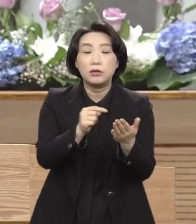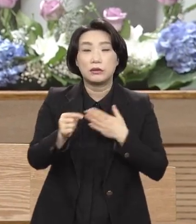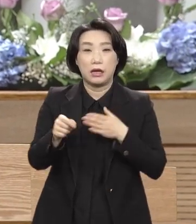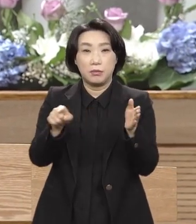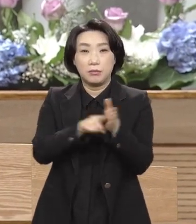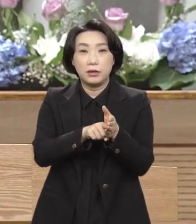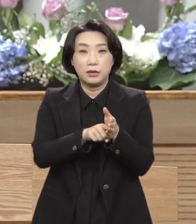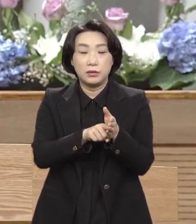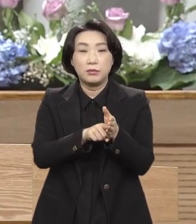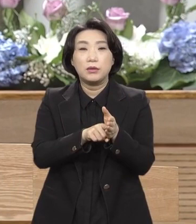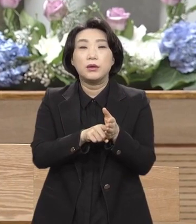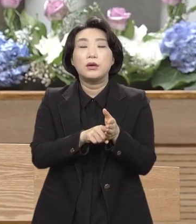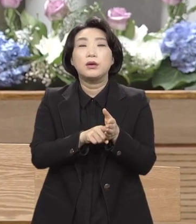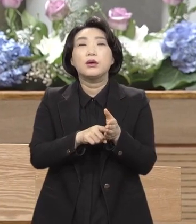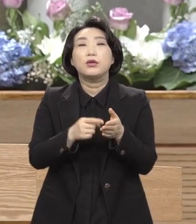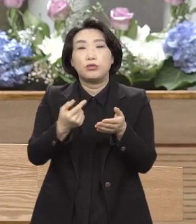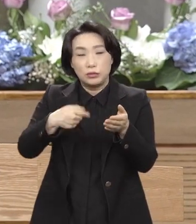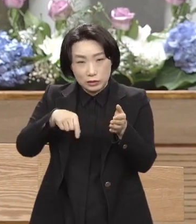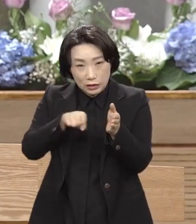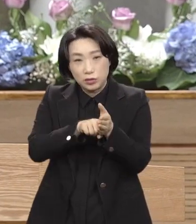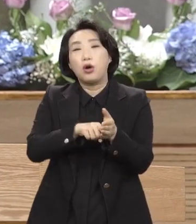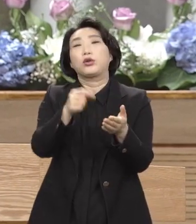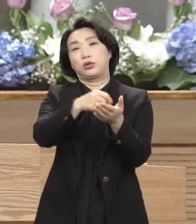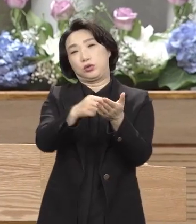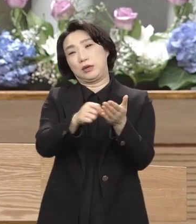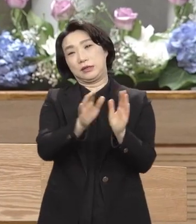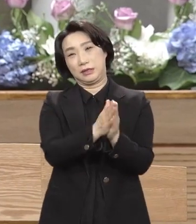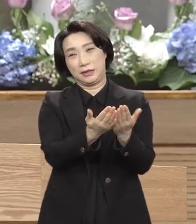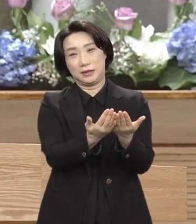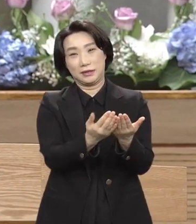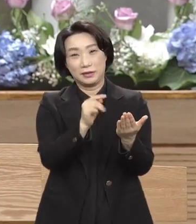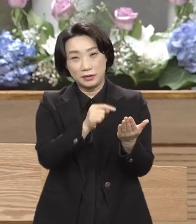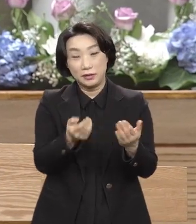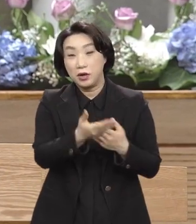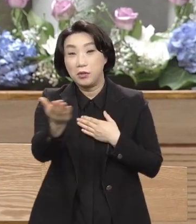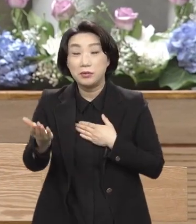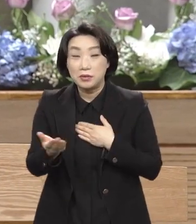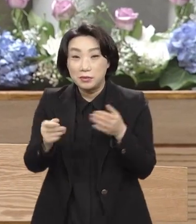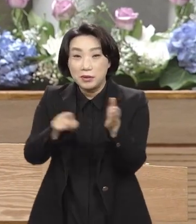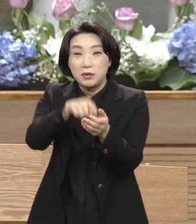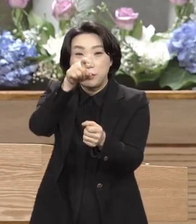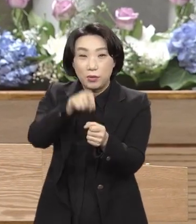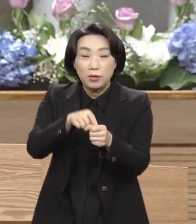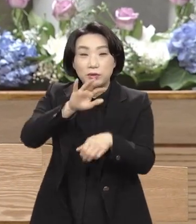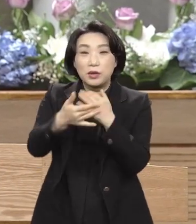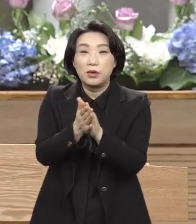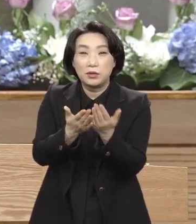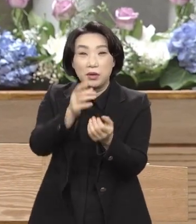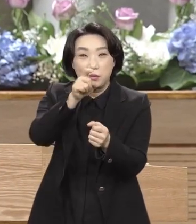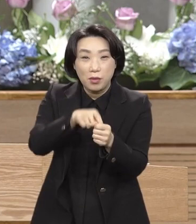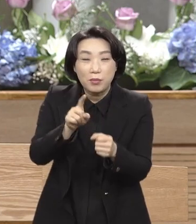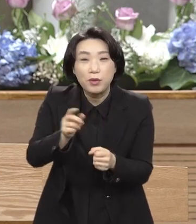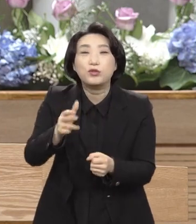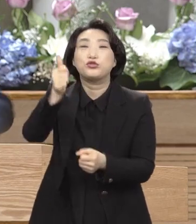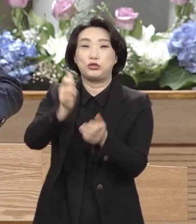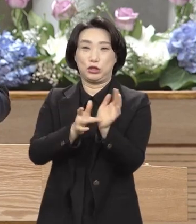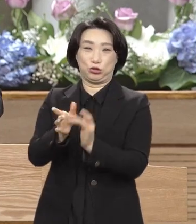기록한 것이니 아멘 믿음의 주제인 성경의 주제인 예수 그리스도가 나의